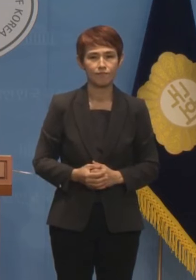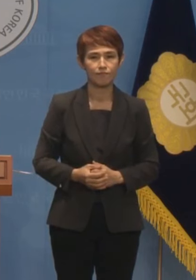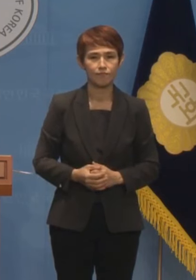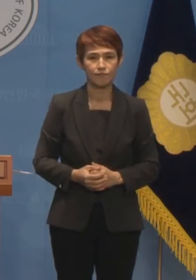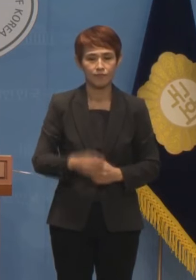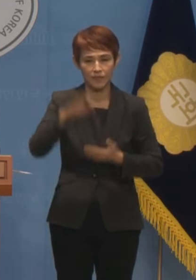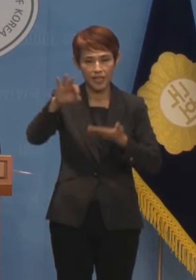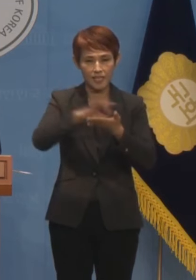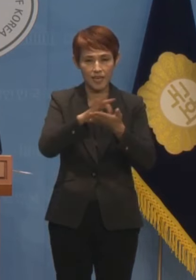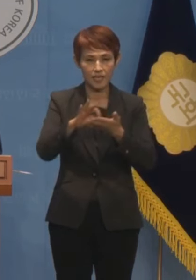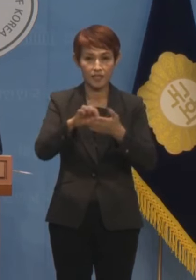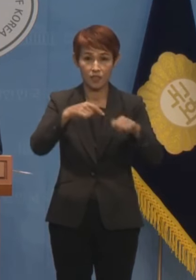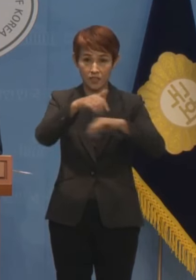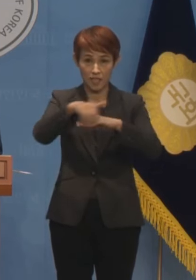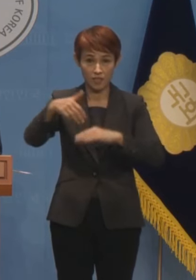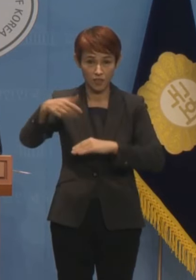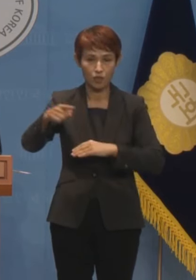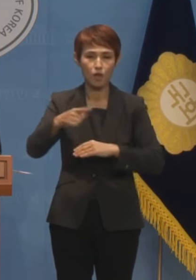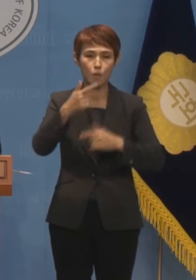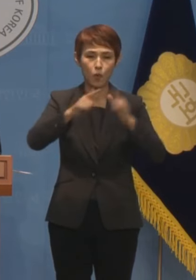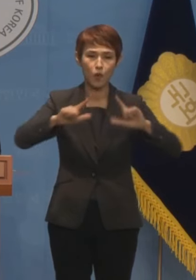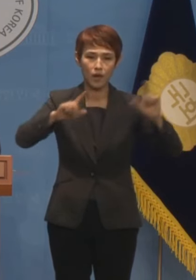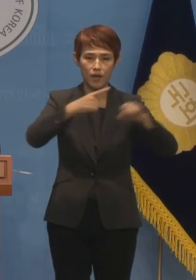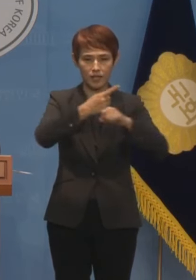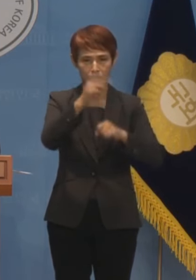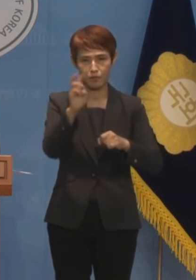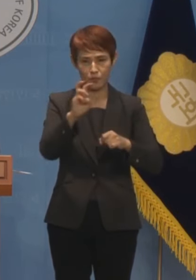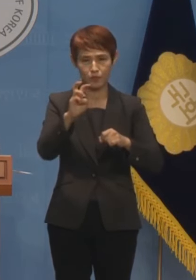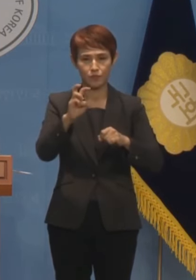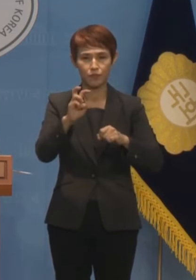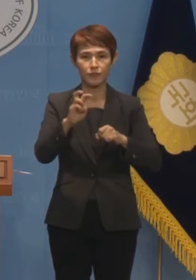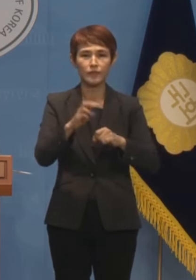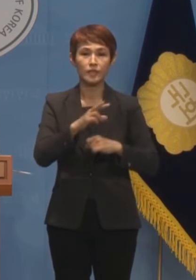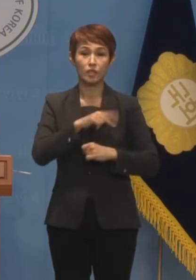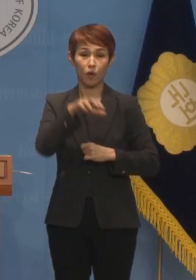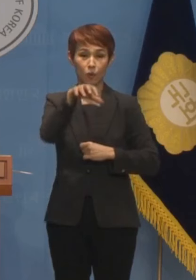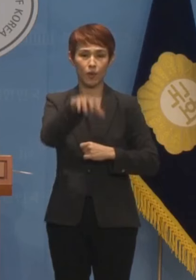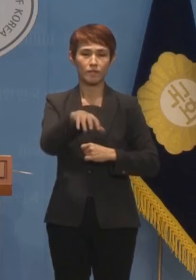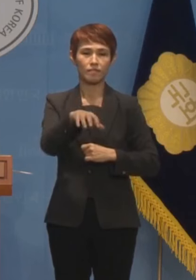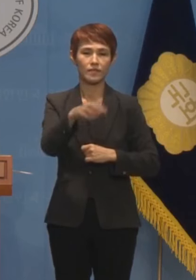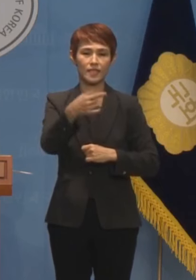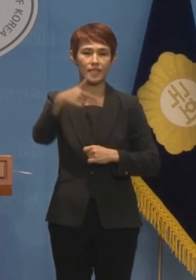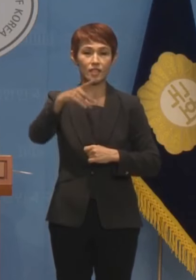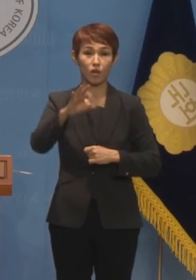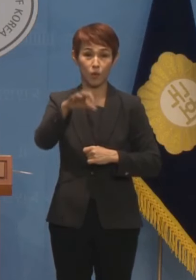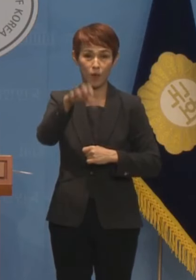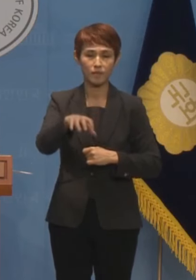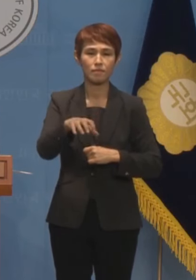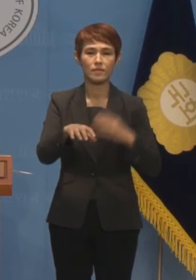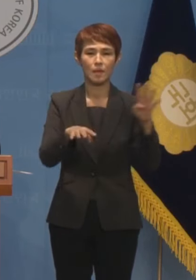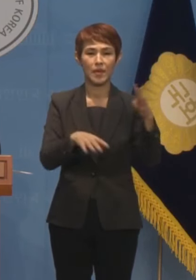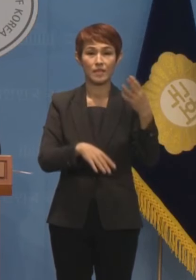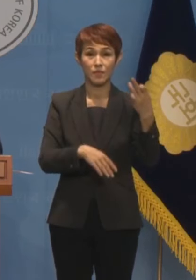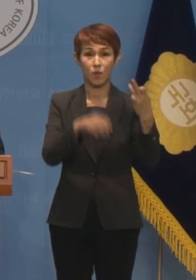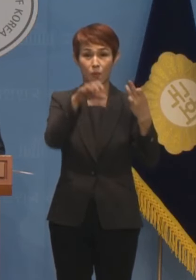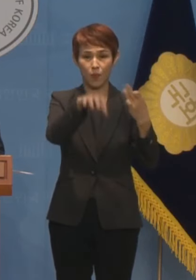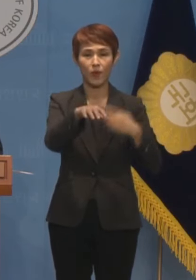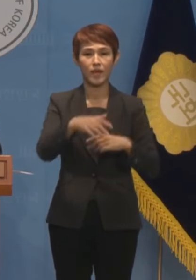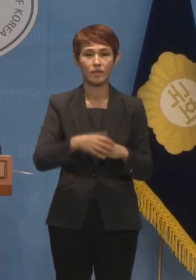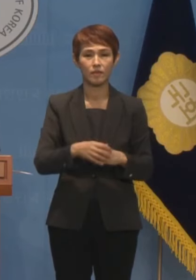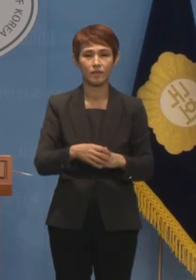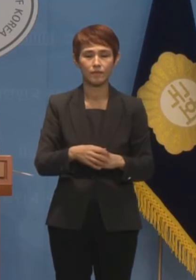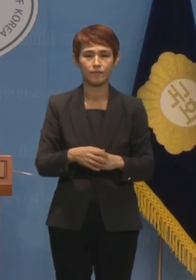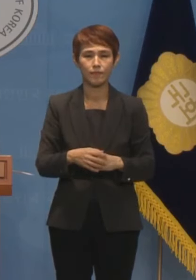예산정책처는 목요일 오후 1시 30분 의정관 417호에서 라홀 아난드 IMF